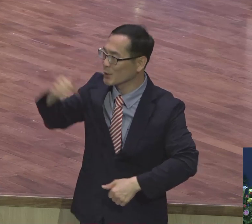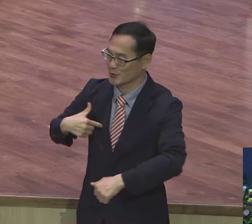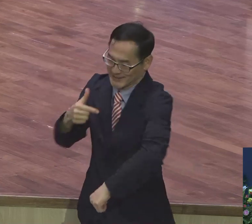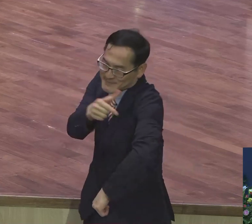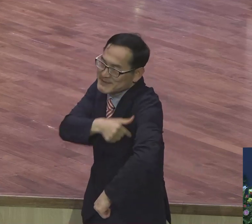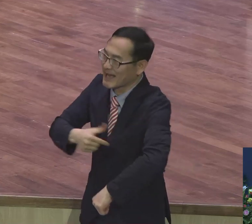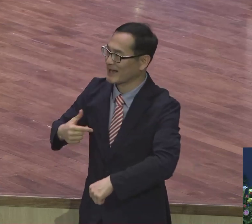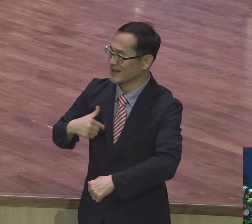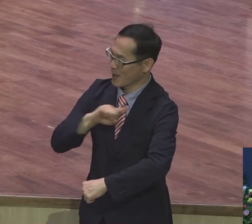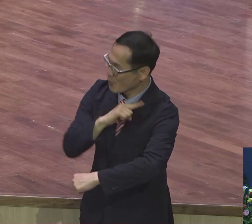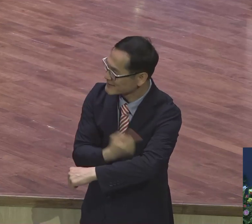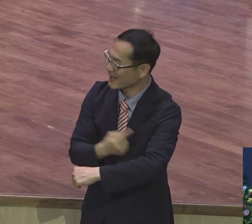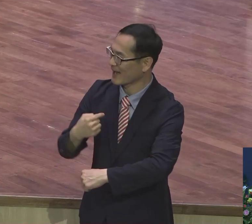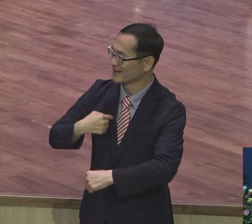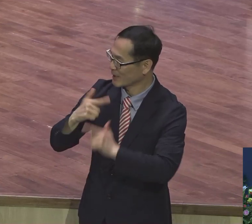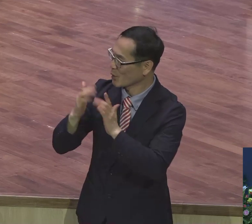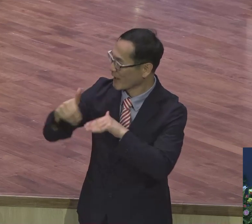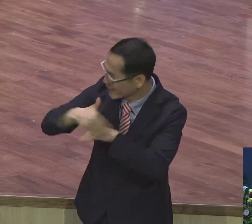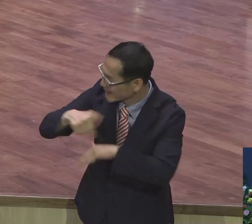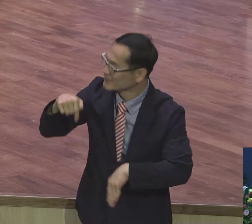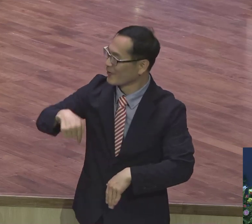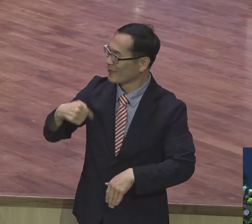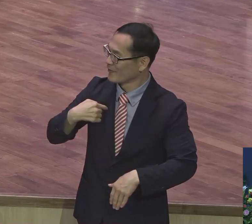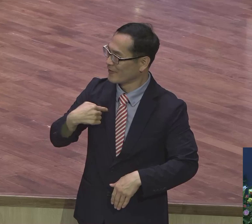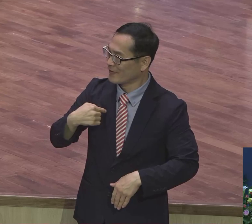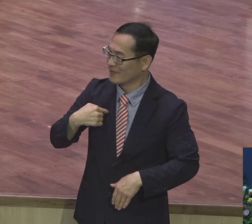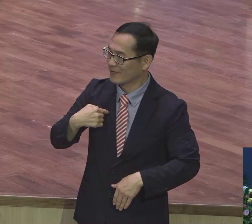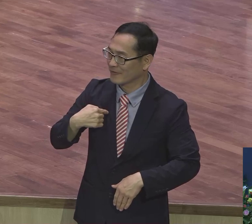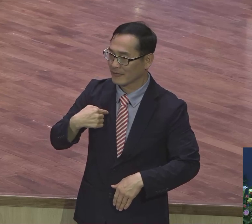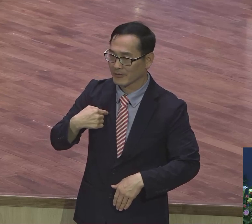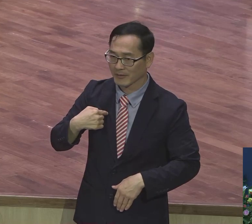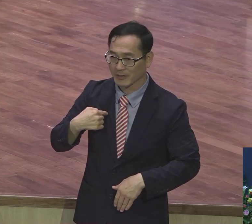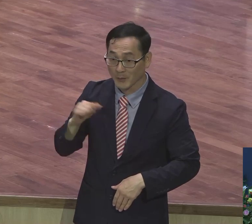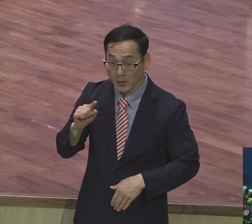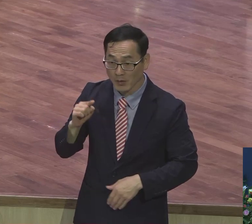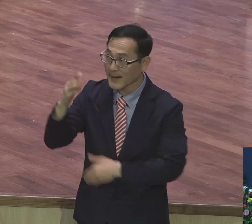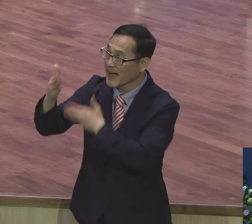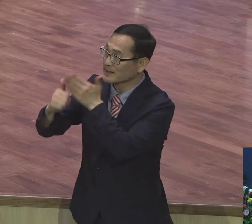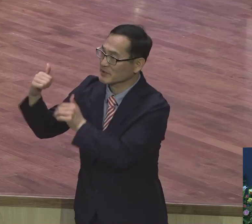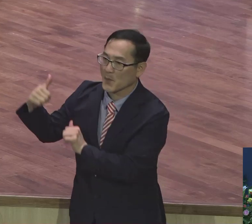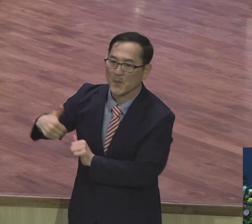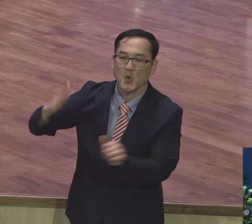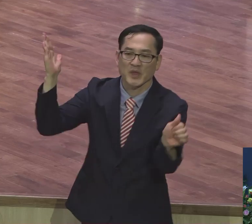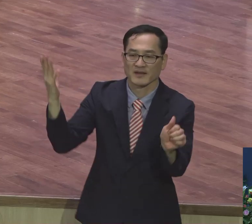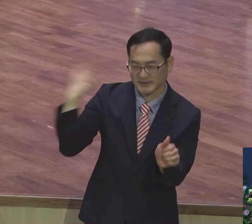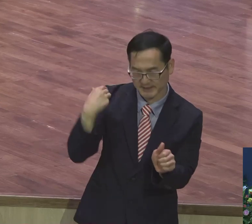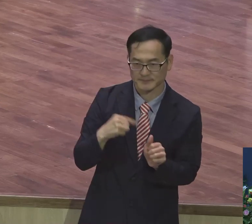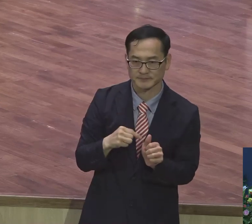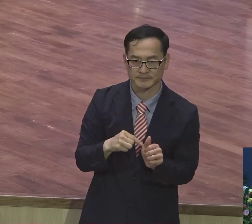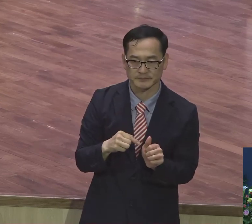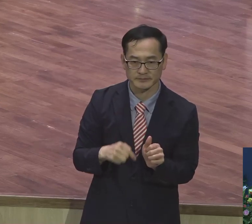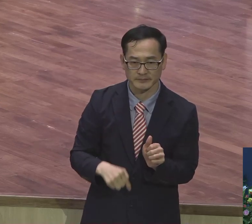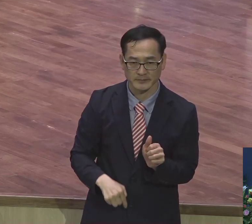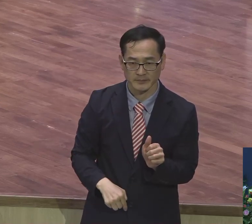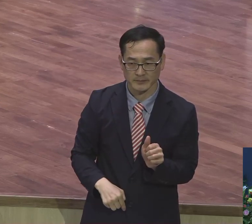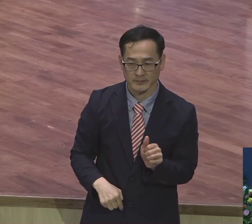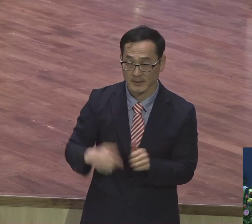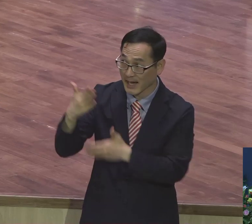나 권사입니다. 나 이 교회단입니다. 하나님의 자녀는요 하나님으로부터 보내심을 받은 자예요.